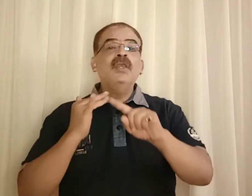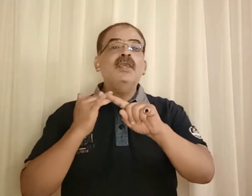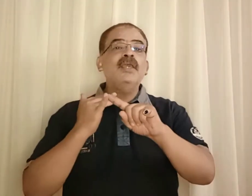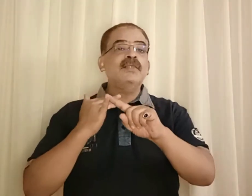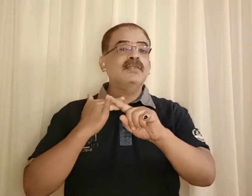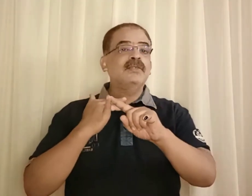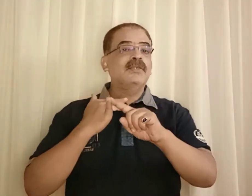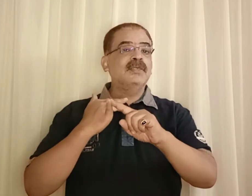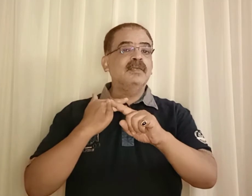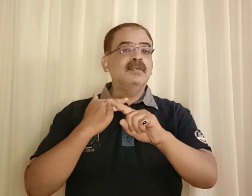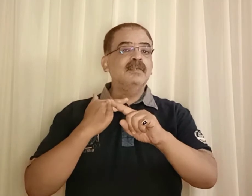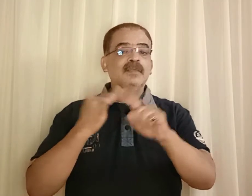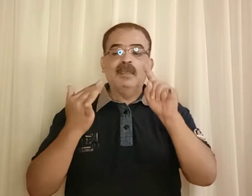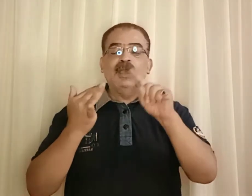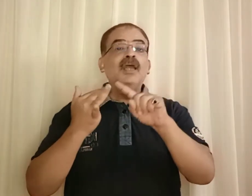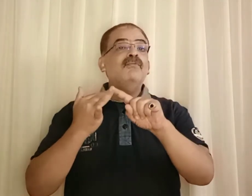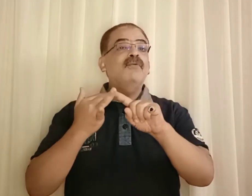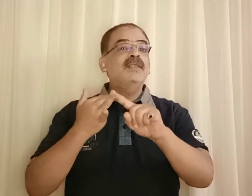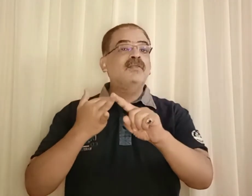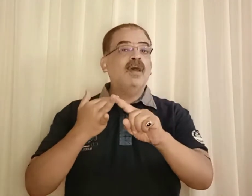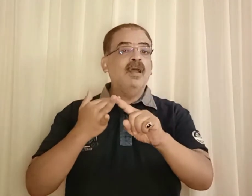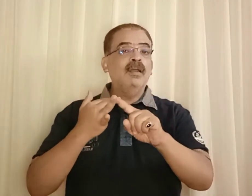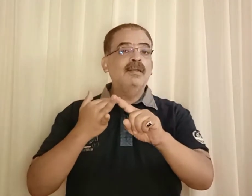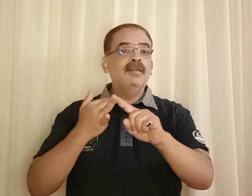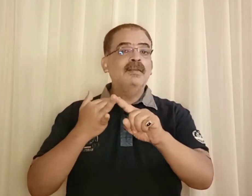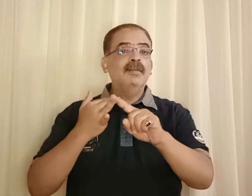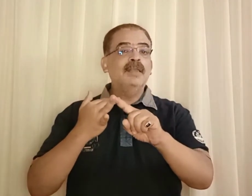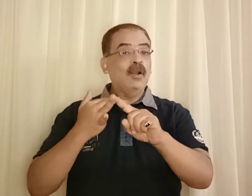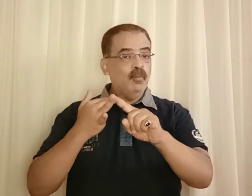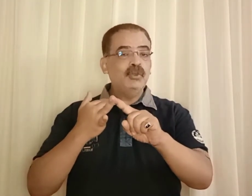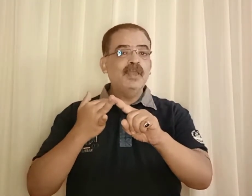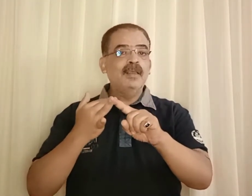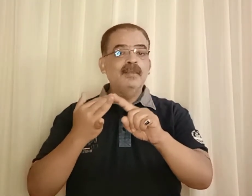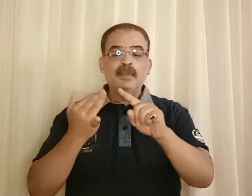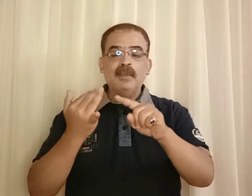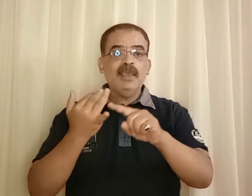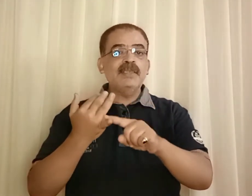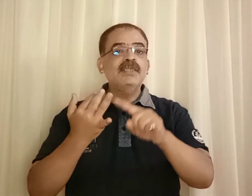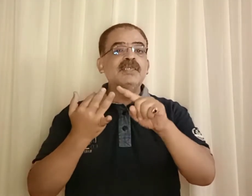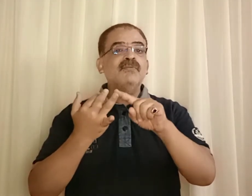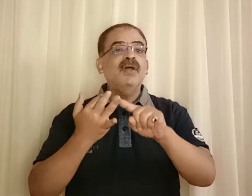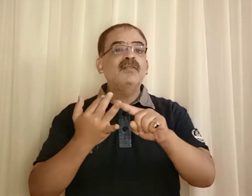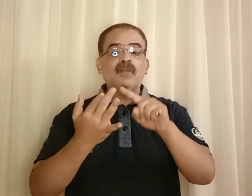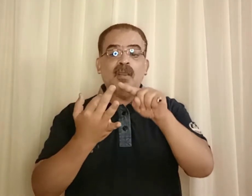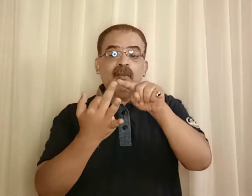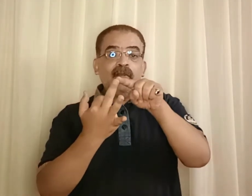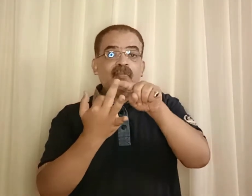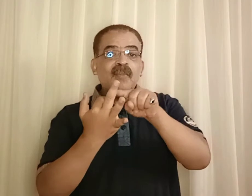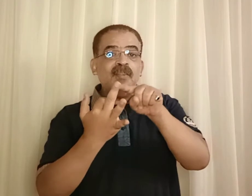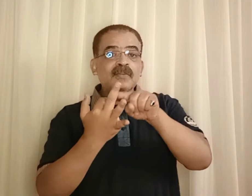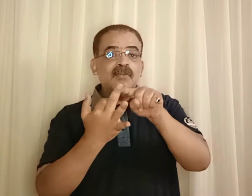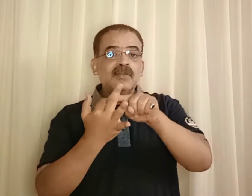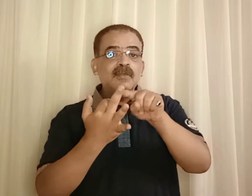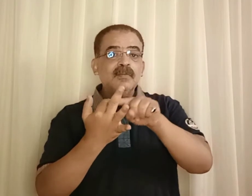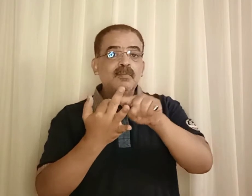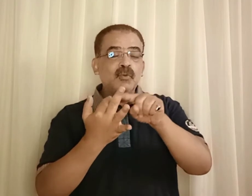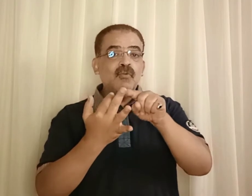it's فترة او مدة it's فترة since منذ